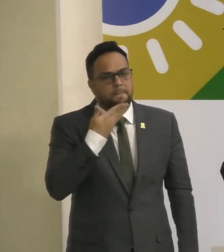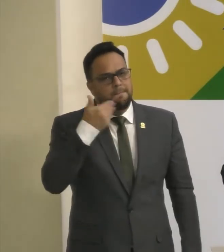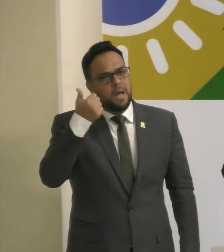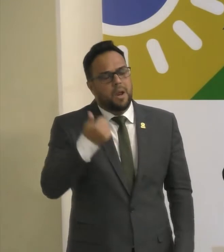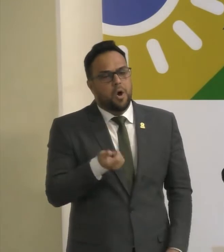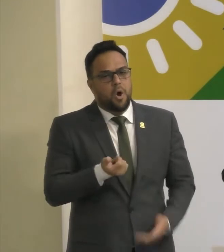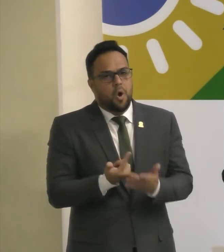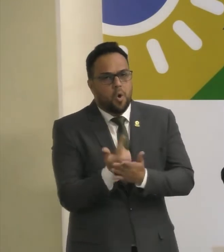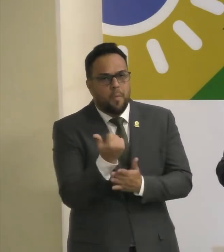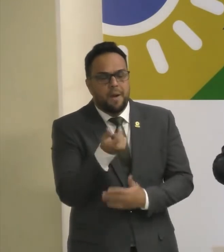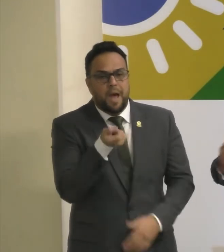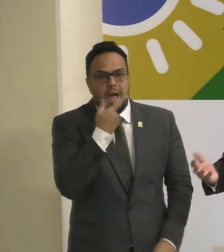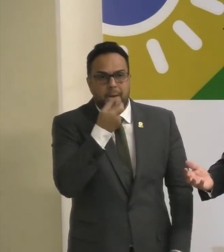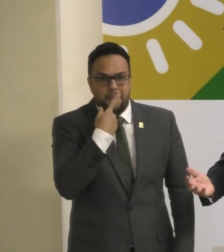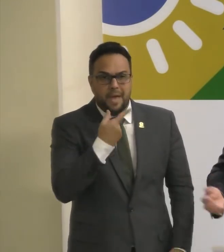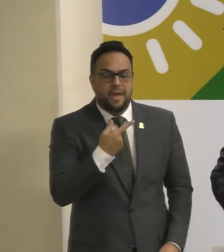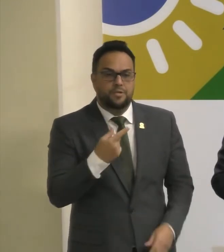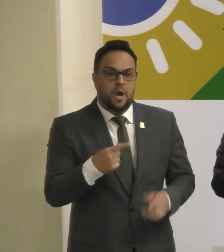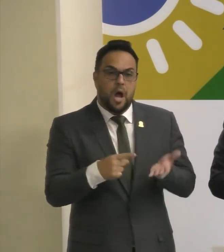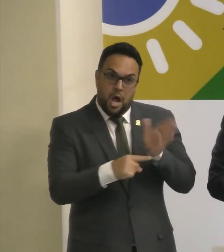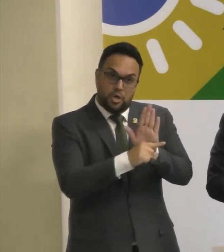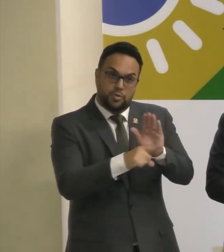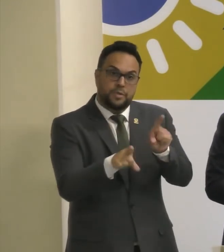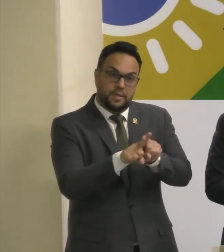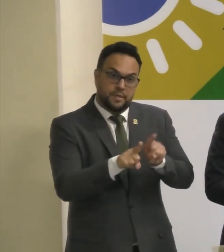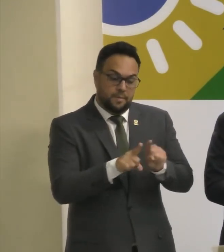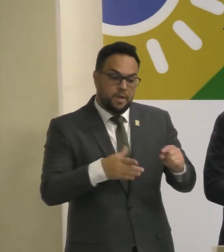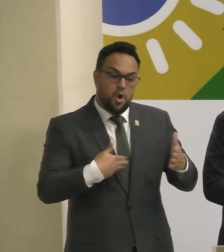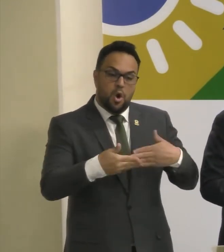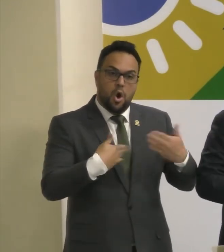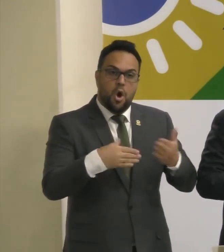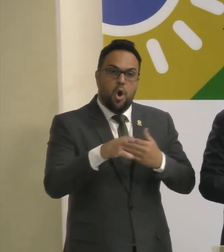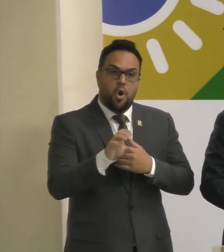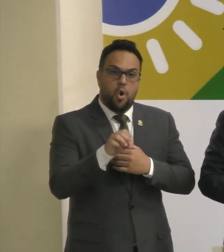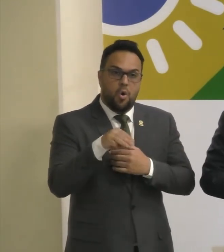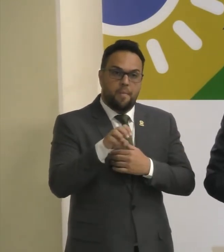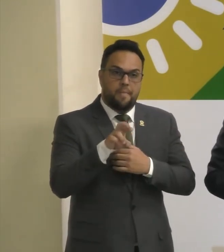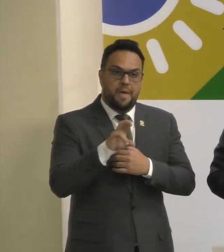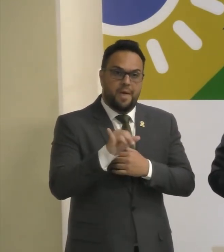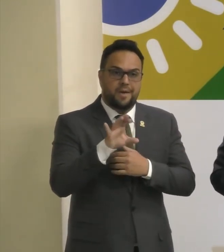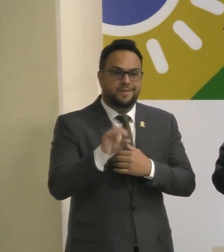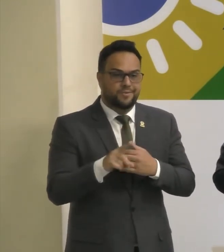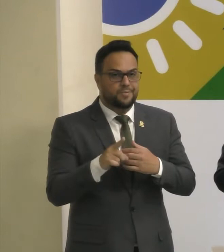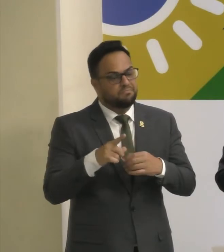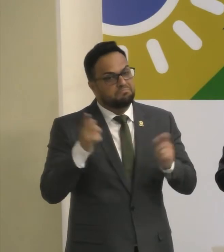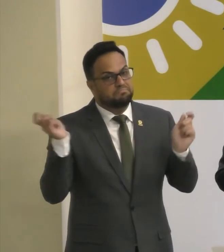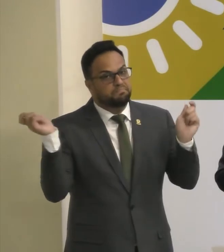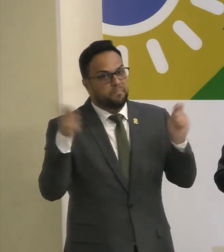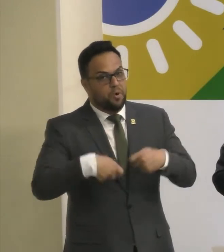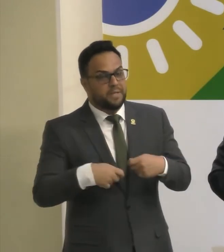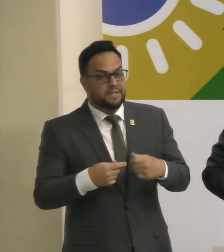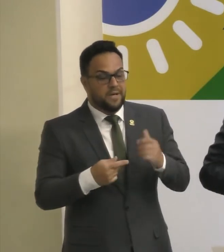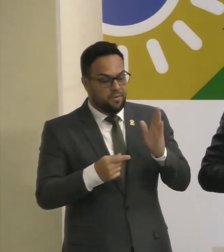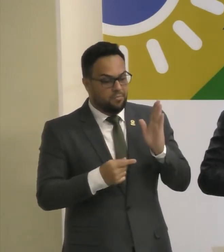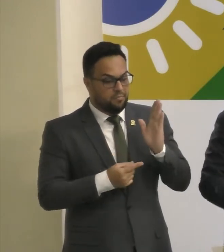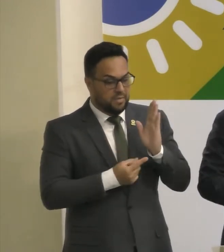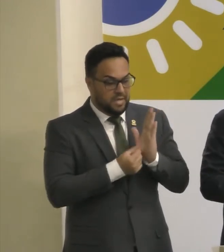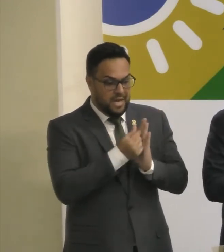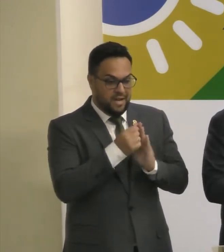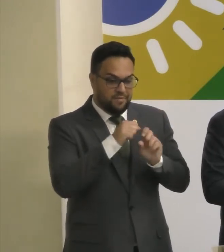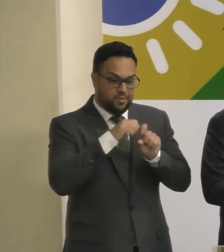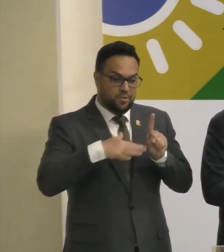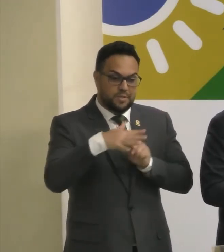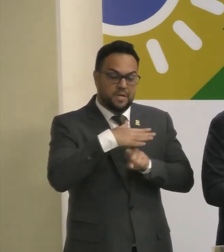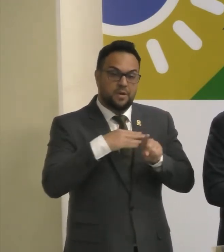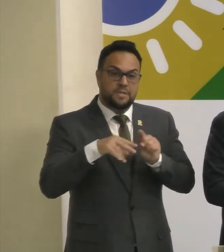atender outras necessidades, ajudando também o comércio desse município. Apesar de todo esse potencial da tarifa social, apenas